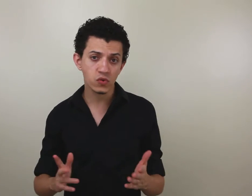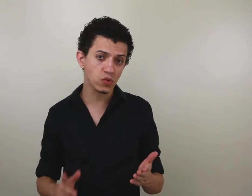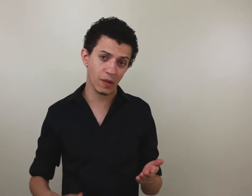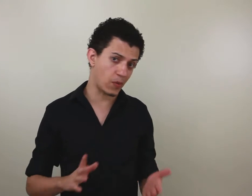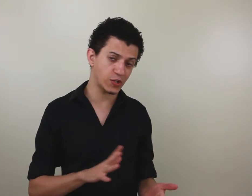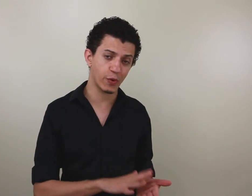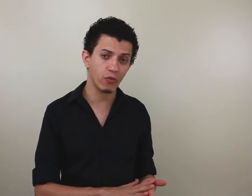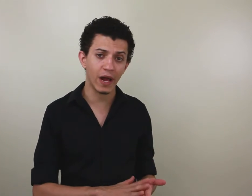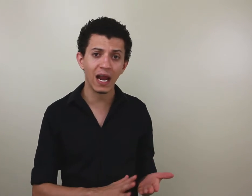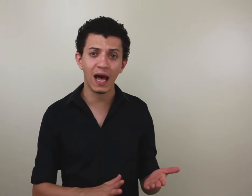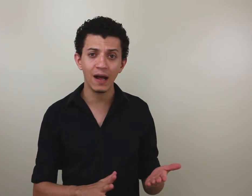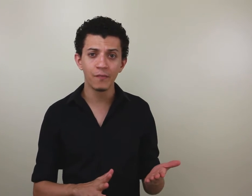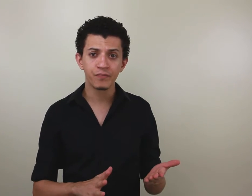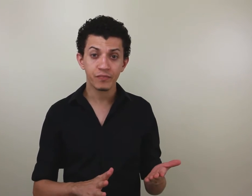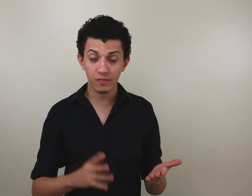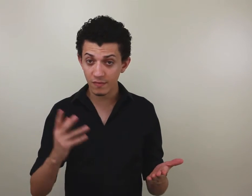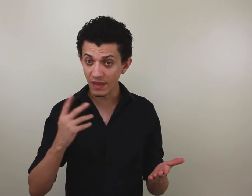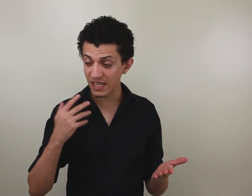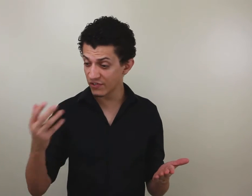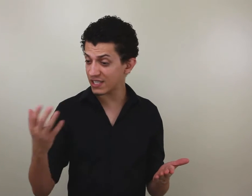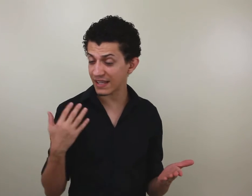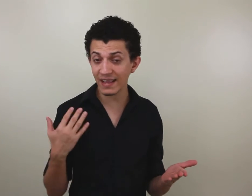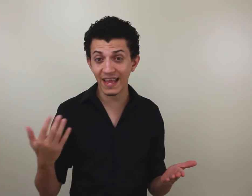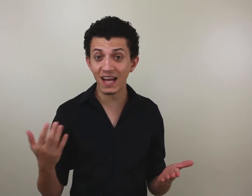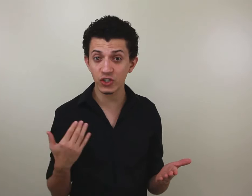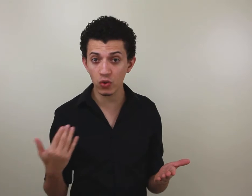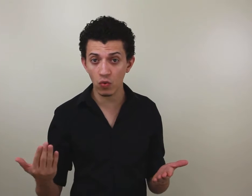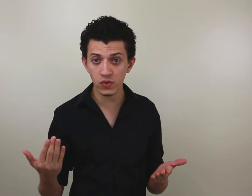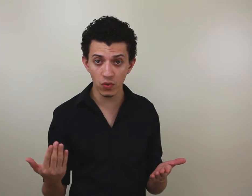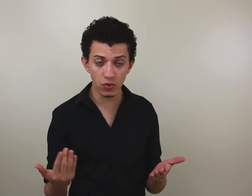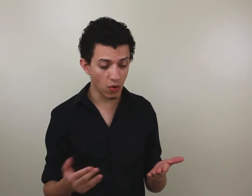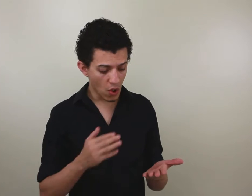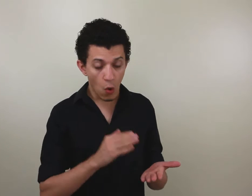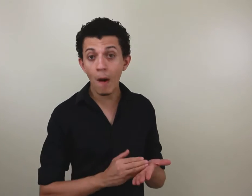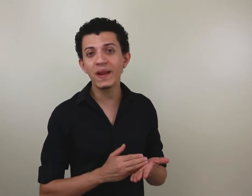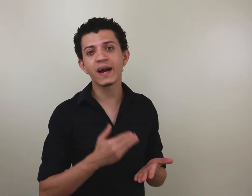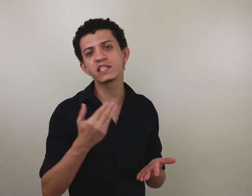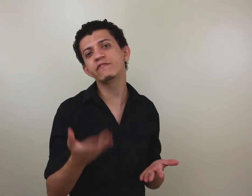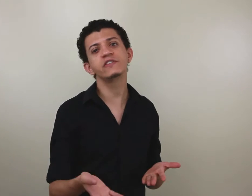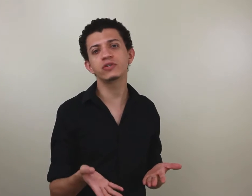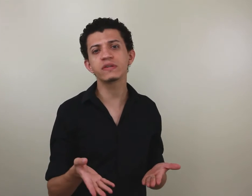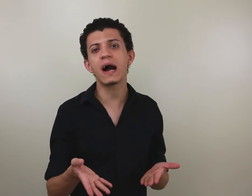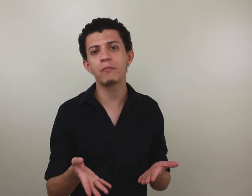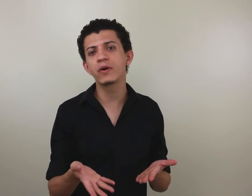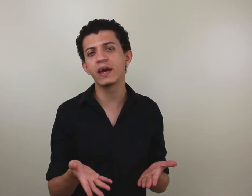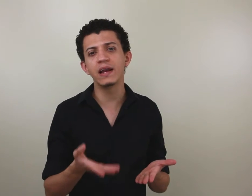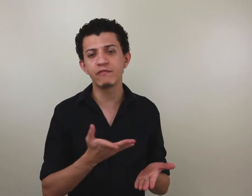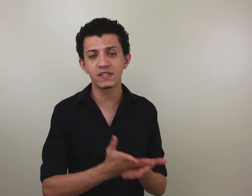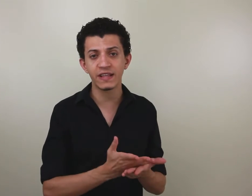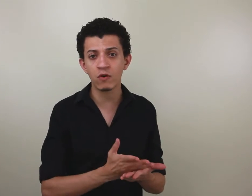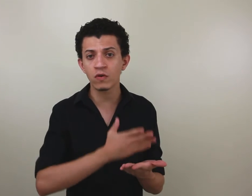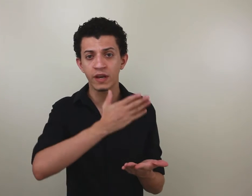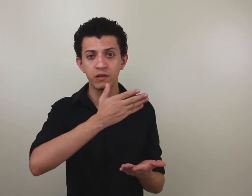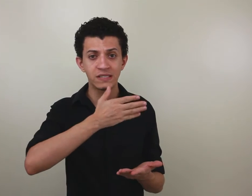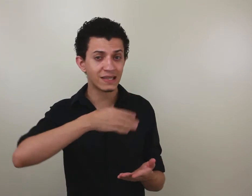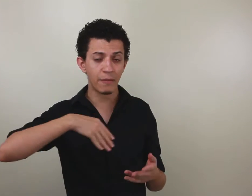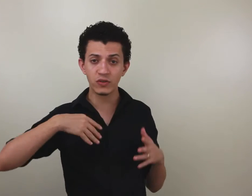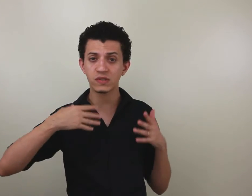consulta, você pode procurar lá. E se você está interagindo com o surdo, o aplicativo vai te ajudar, porque ali você está encontrando exatamente o